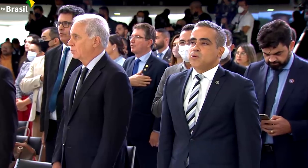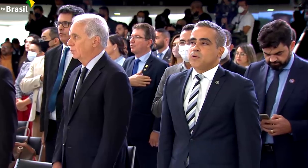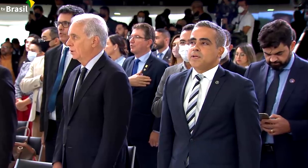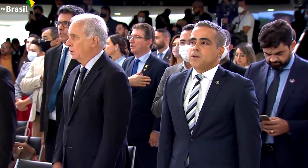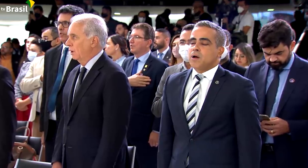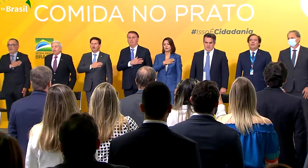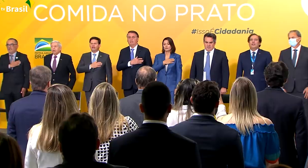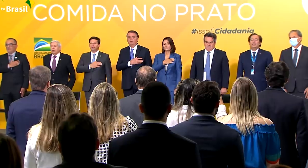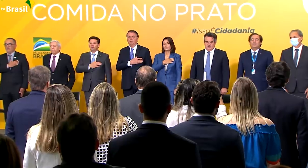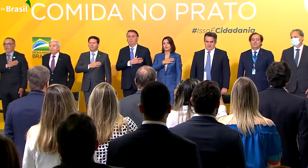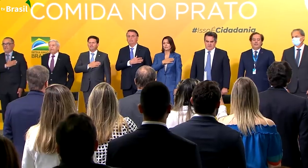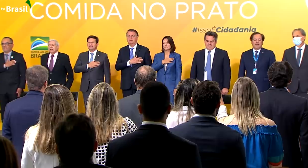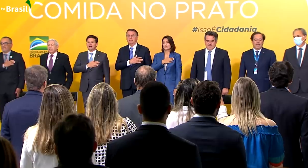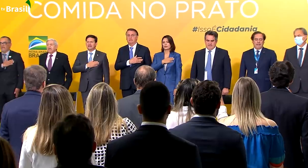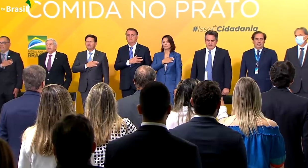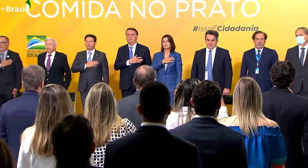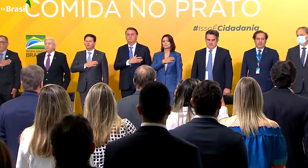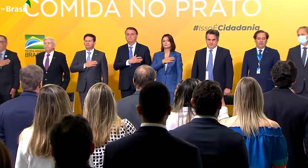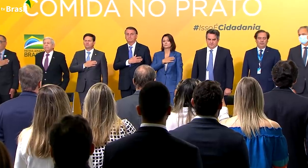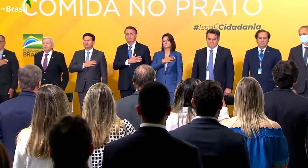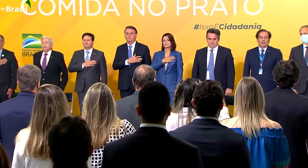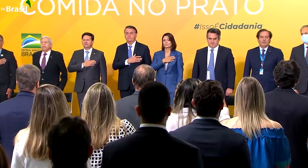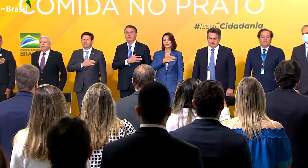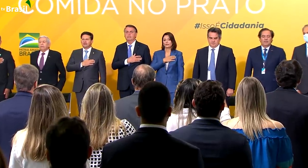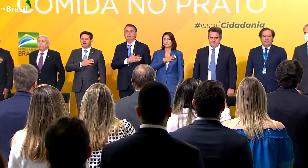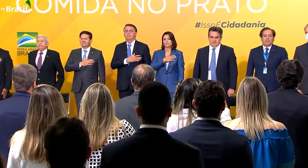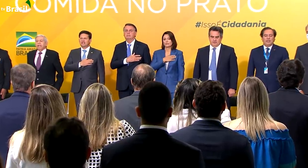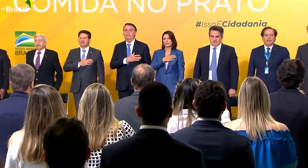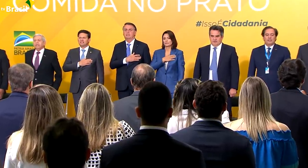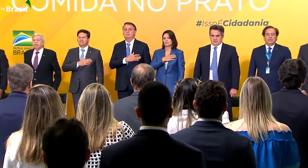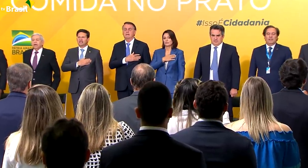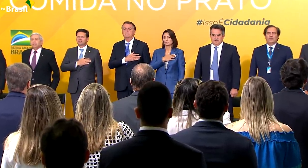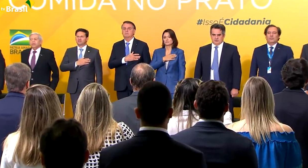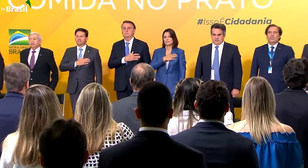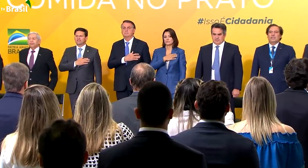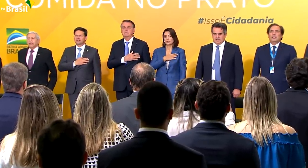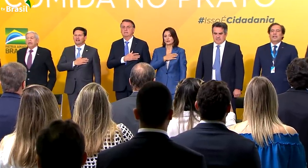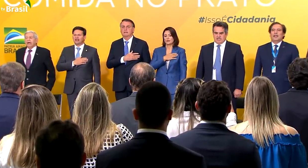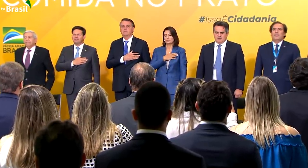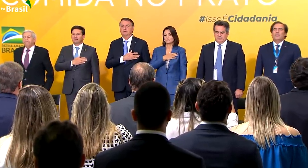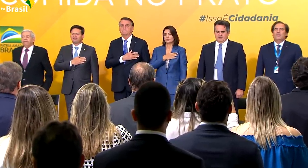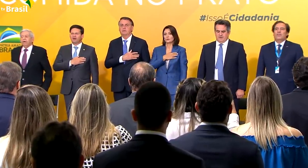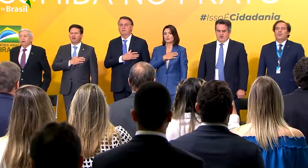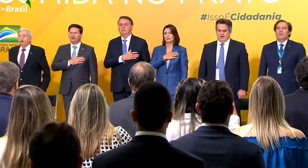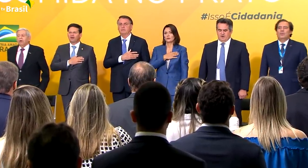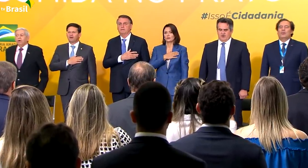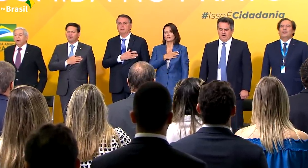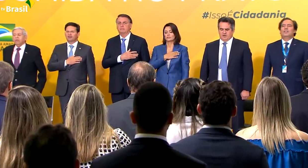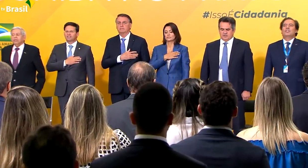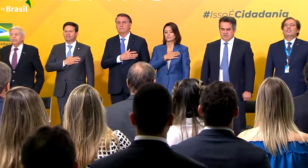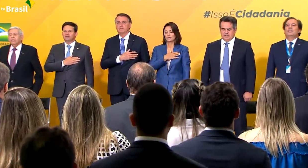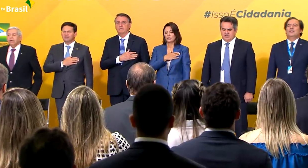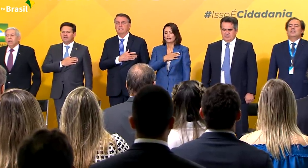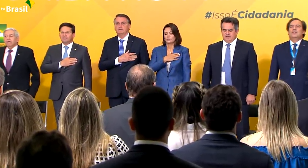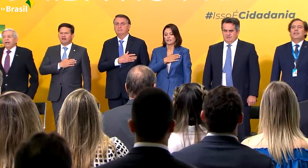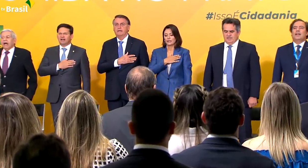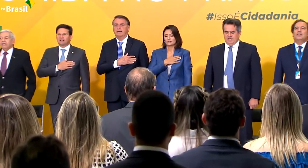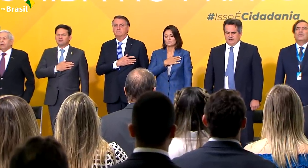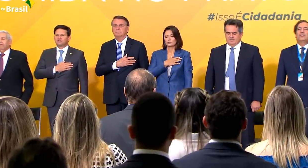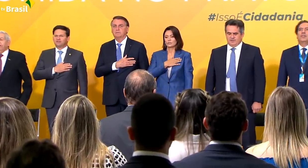no futuro e glória no passado. Mas se a luz da justiça clava forte,